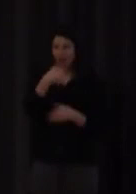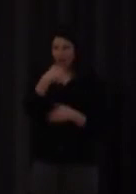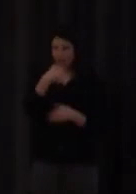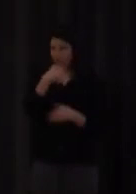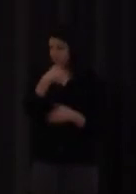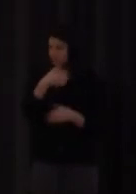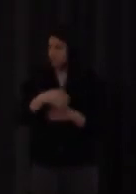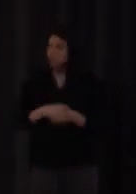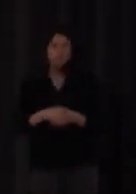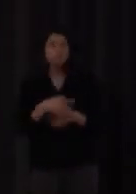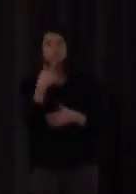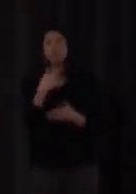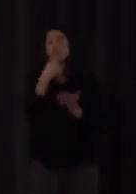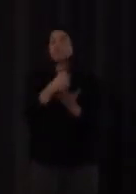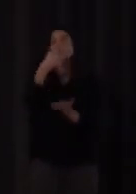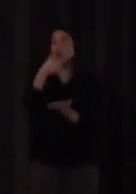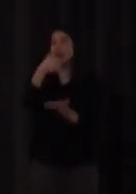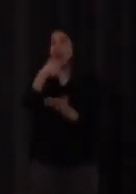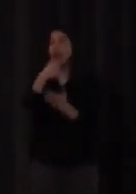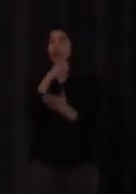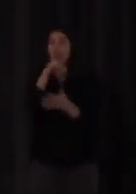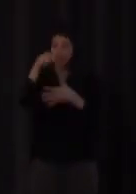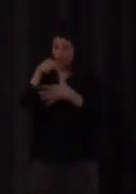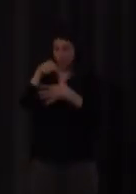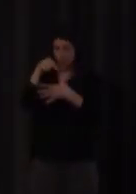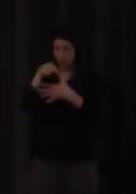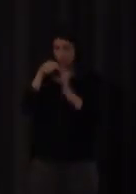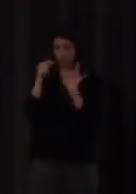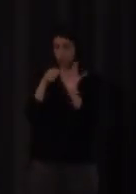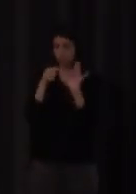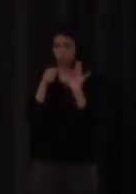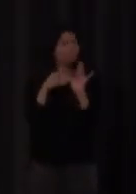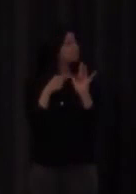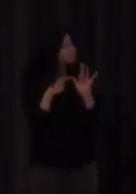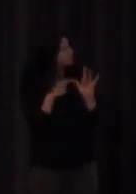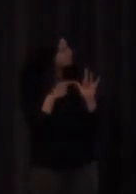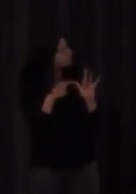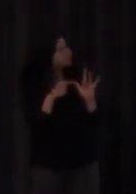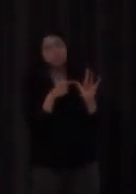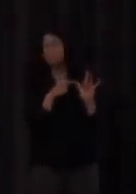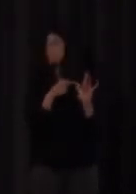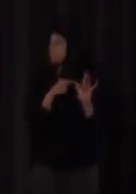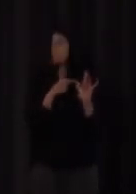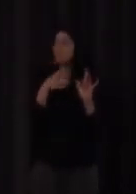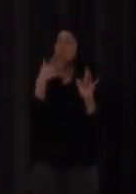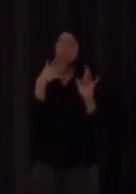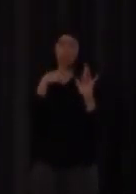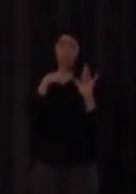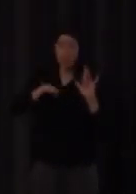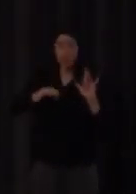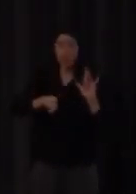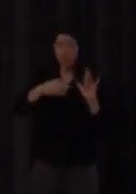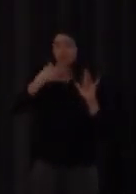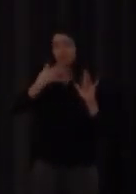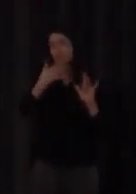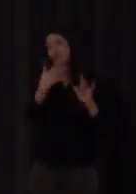asociado al dedo pulgar ¿vale? nos va a servir para esta configuración para representar la